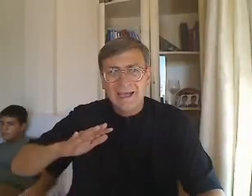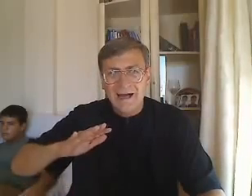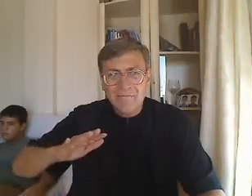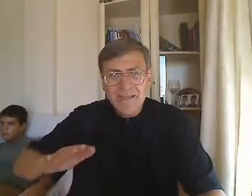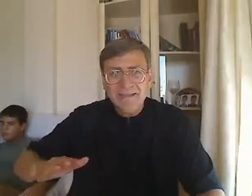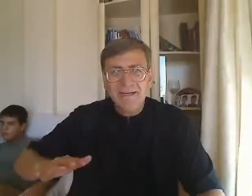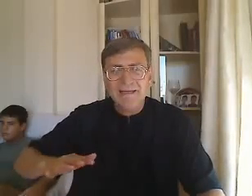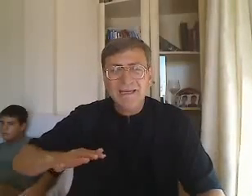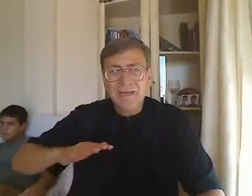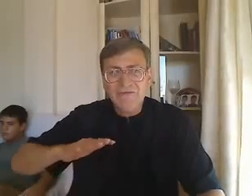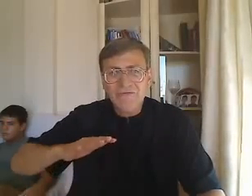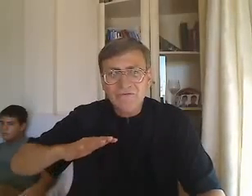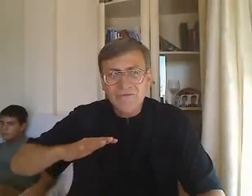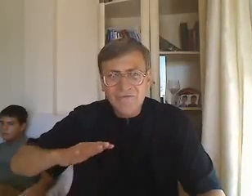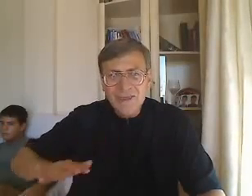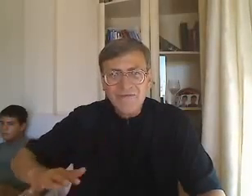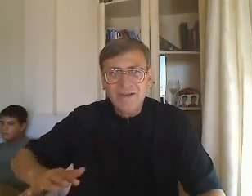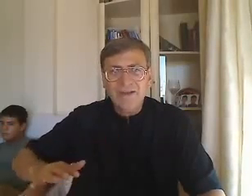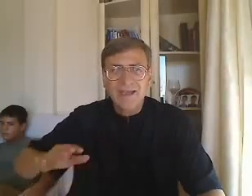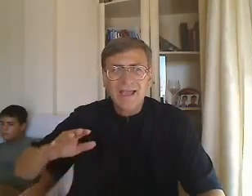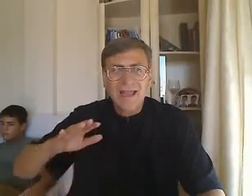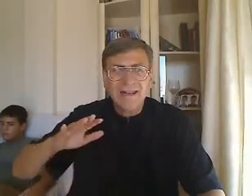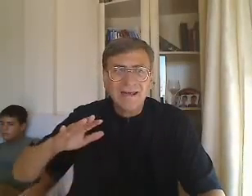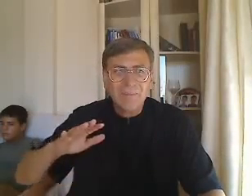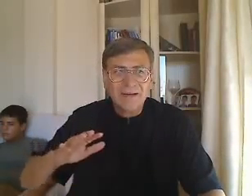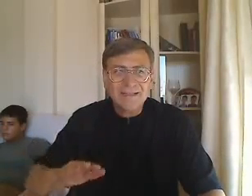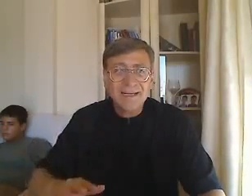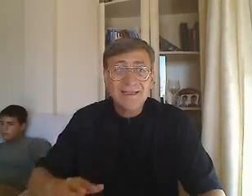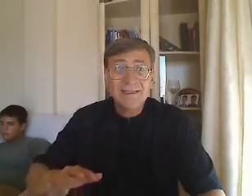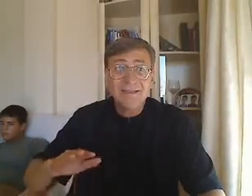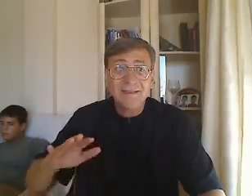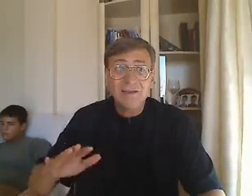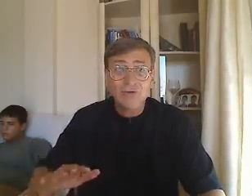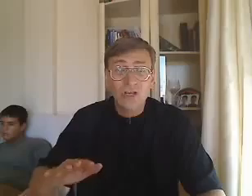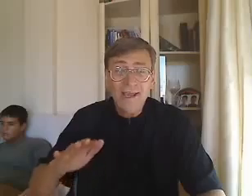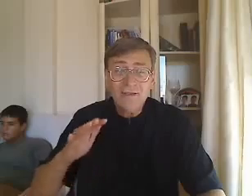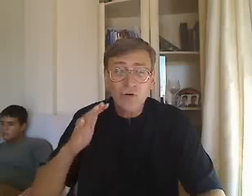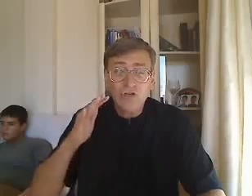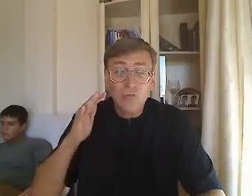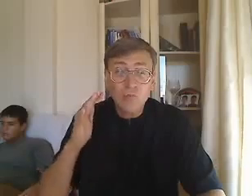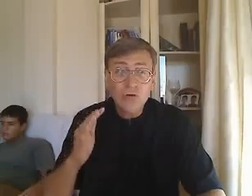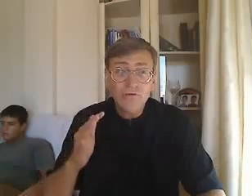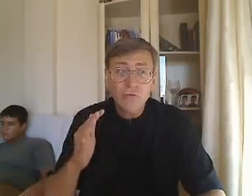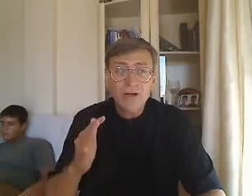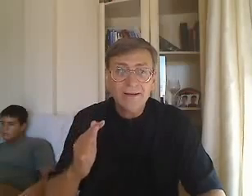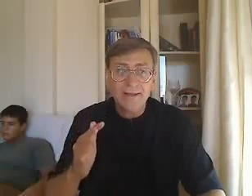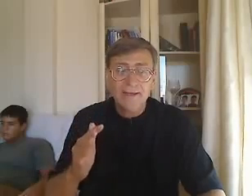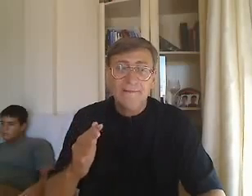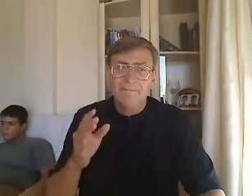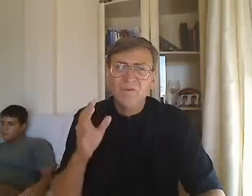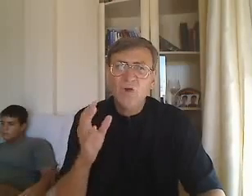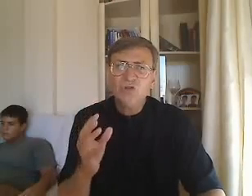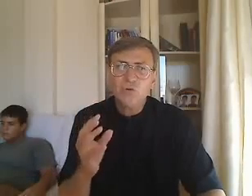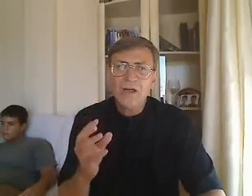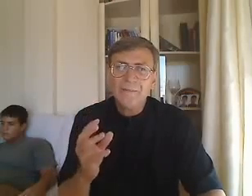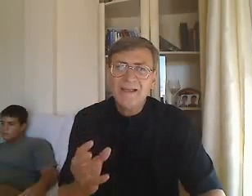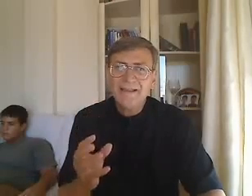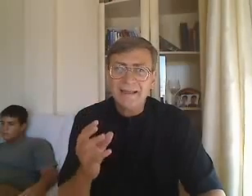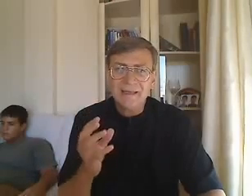habita y vive en la presencia de Dios. Eso es muy fuerte. No solamente